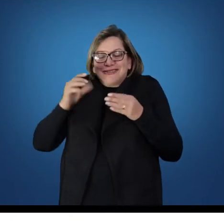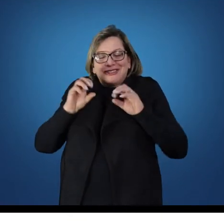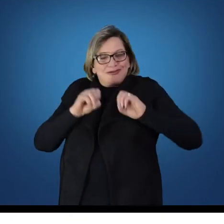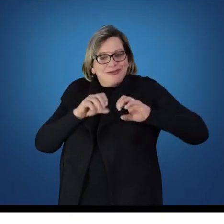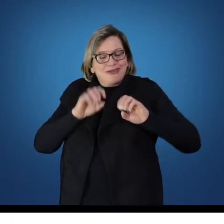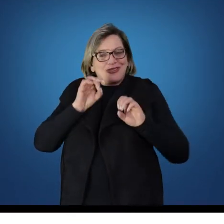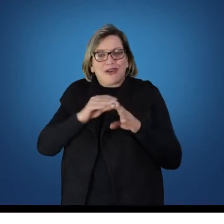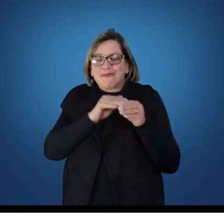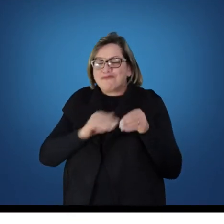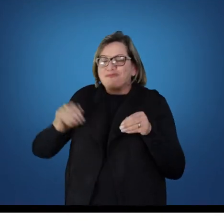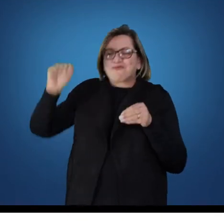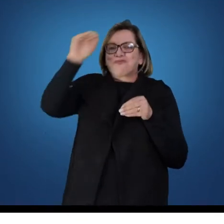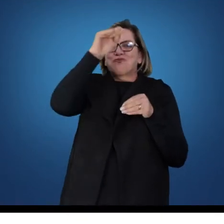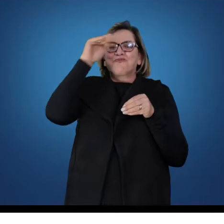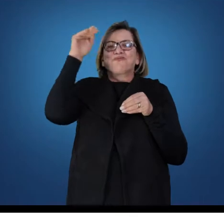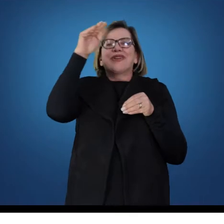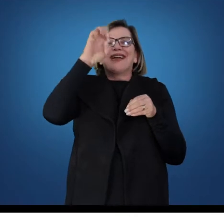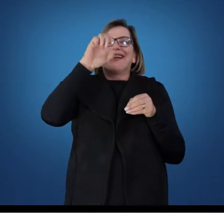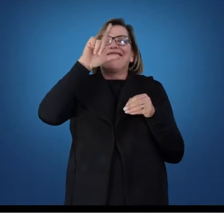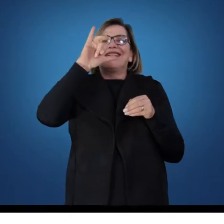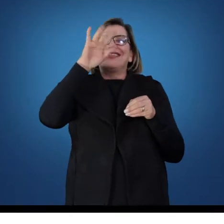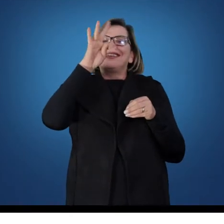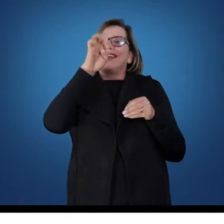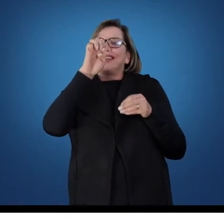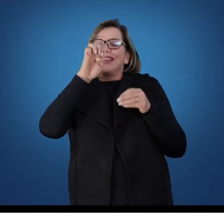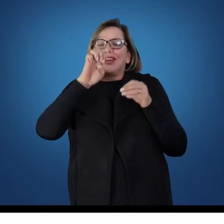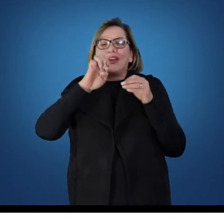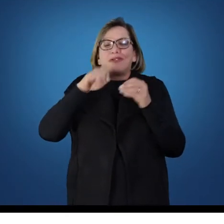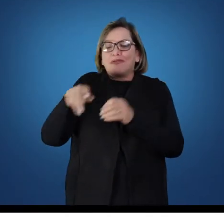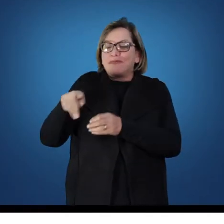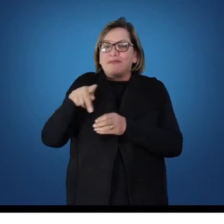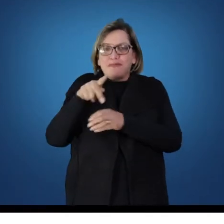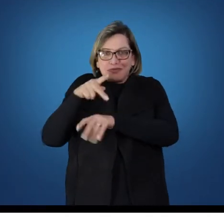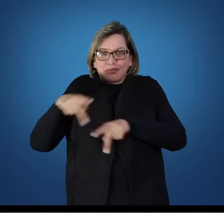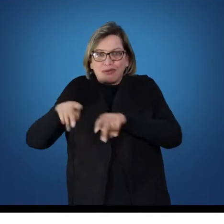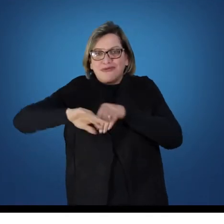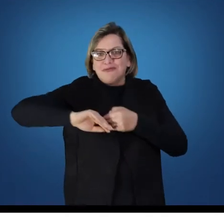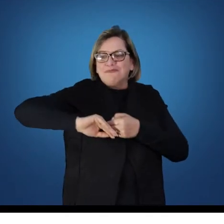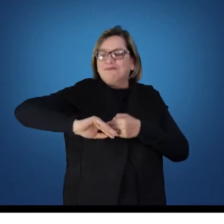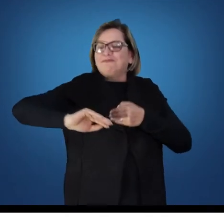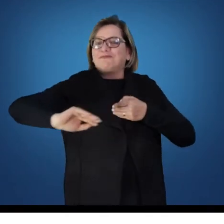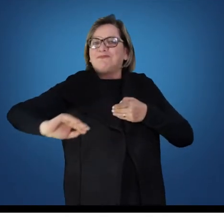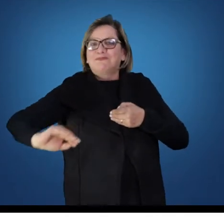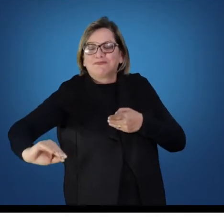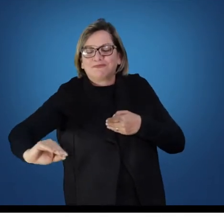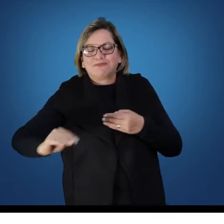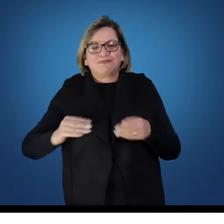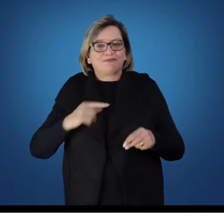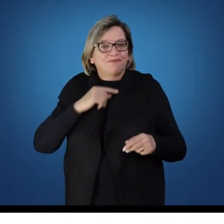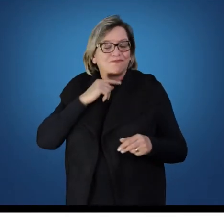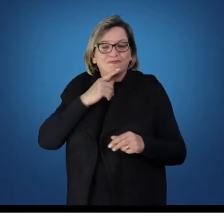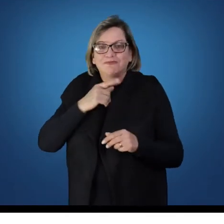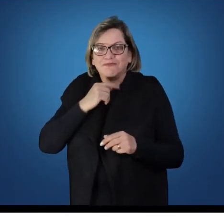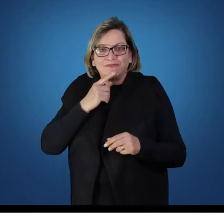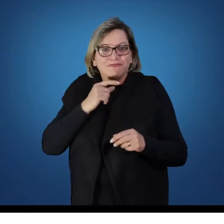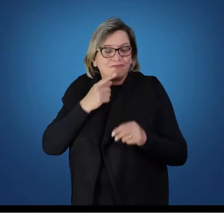grande massa da população ficava fora da possibilidade de ter acesso, então, às questões educacionais.